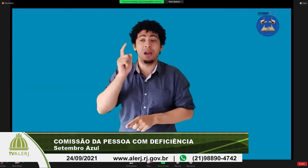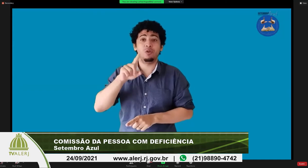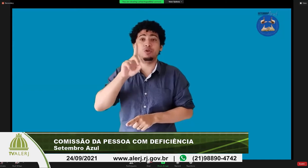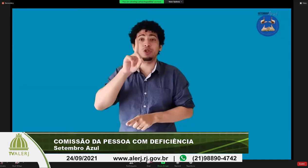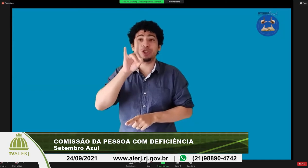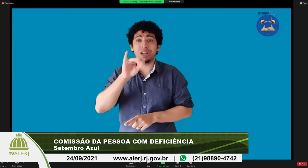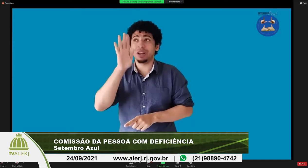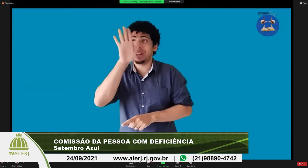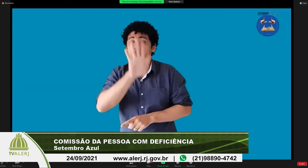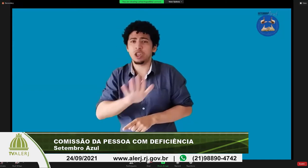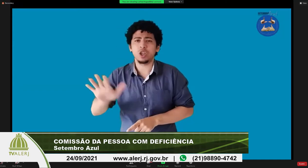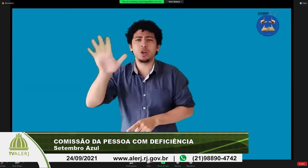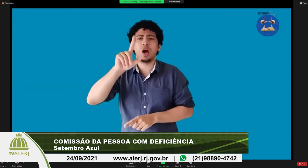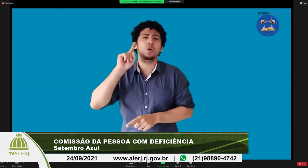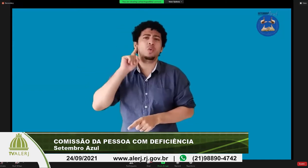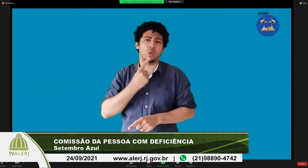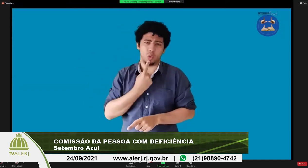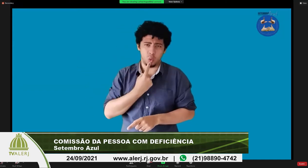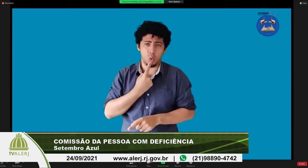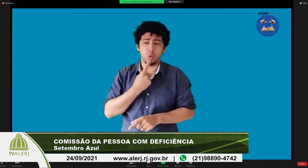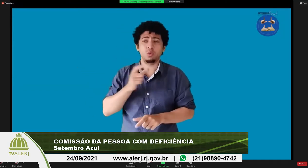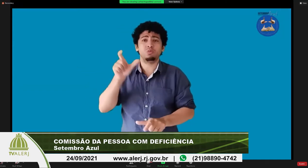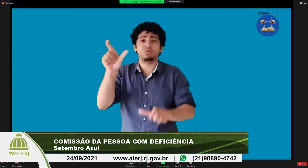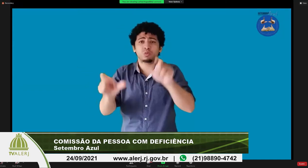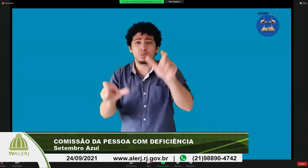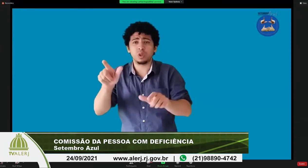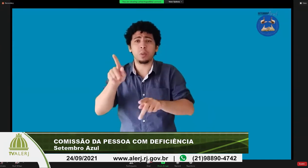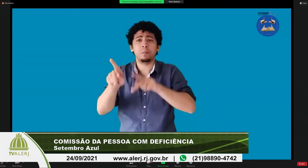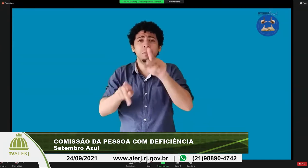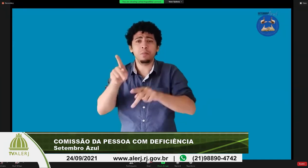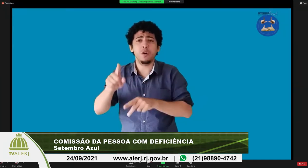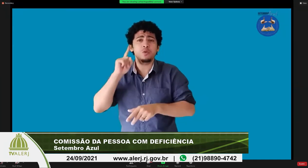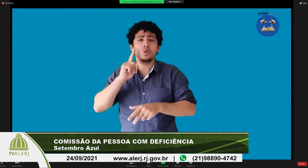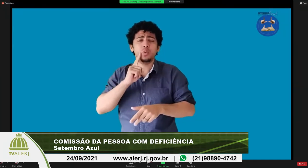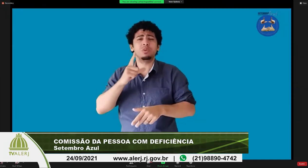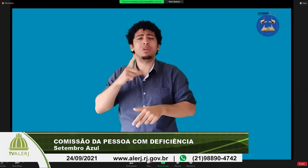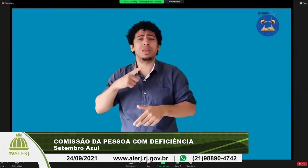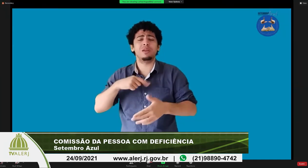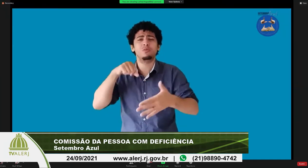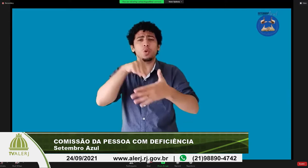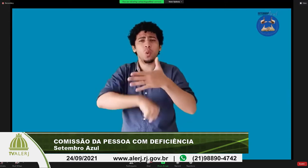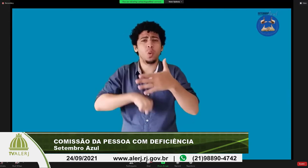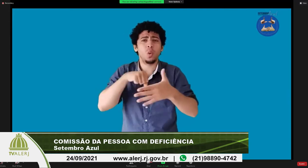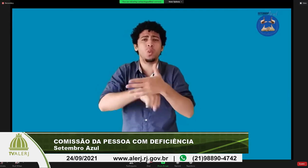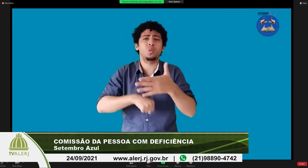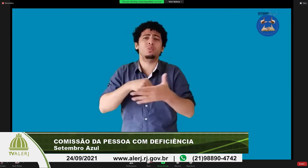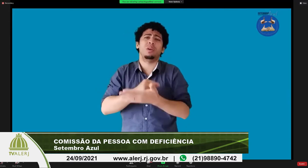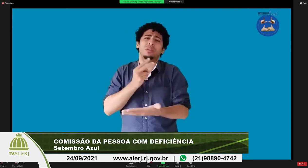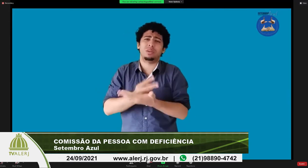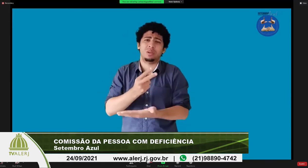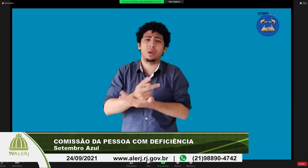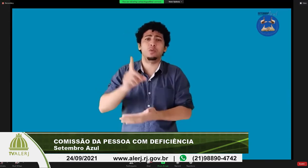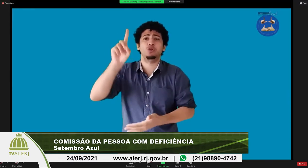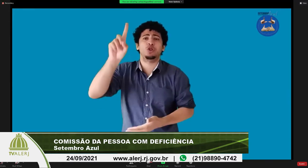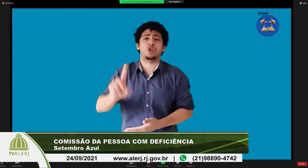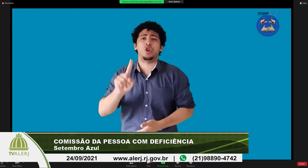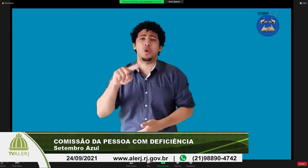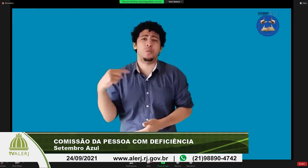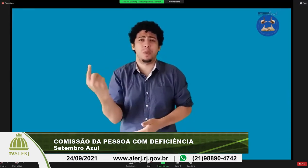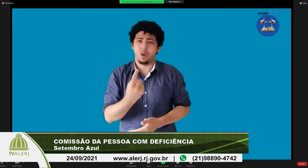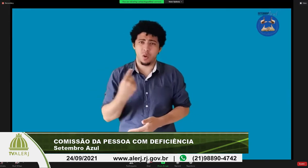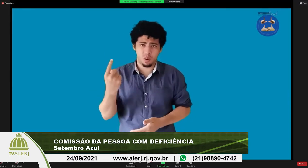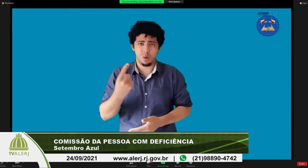sabem que no dia próximo dia 26 de setembro será o dia nacional da pessoa surda é um dia da